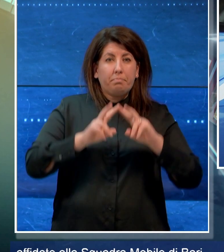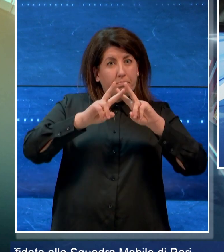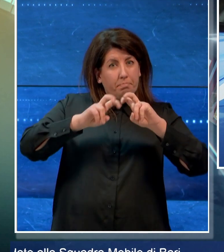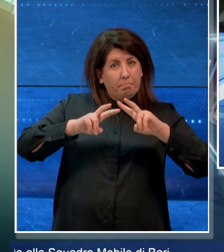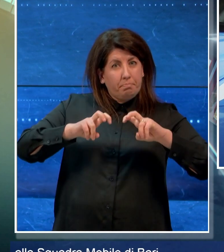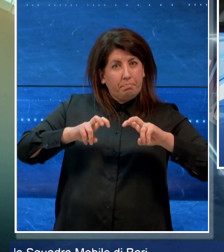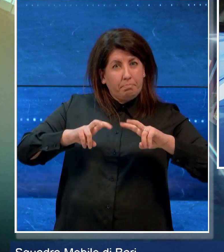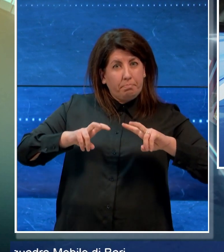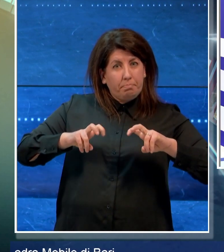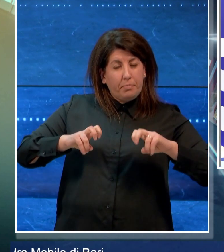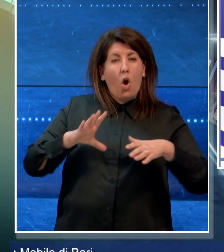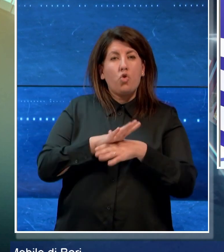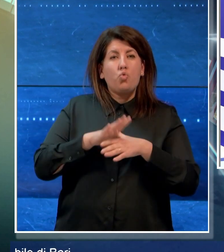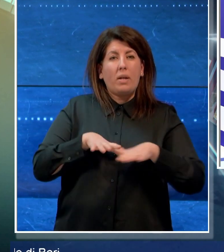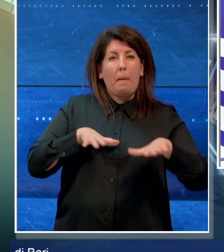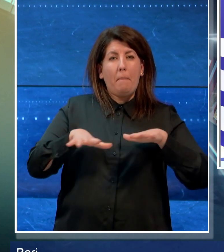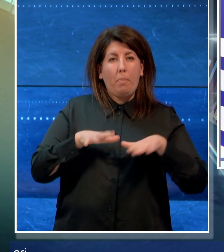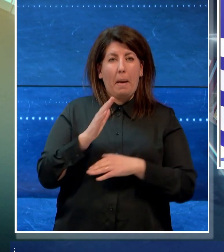affidate alla squadra mobile di Bari.